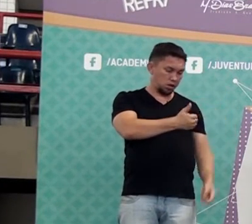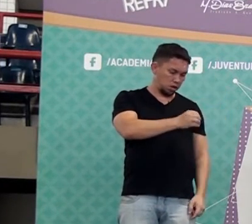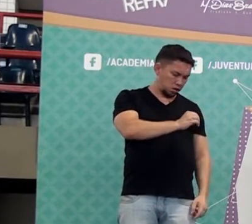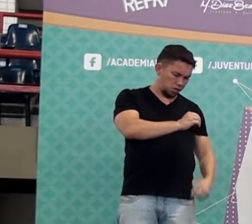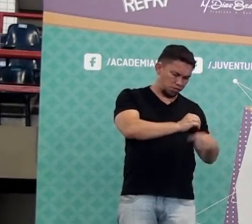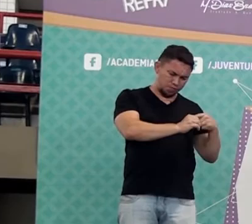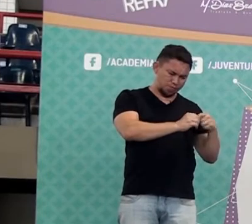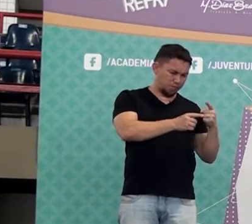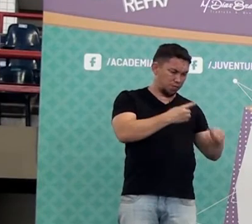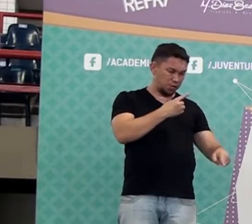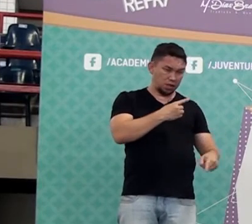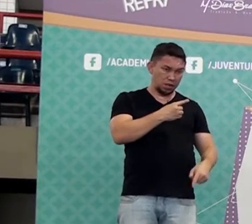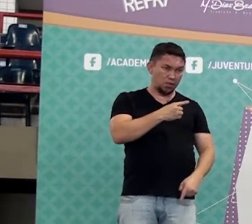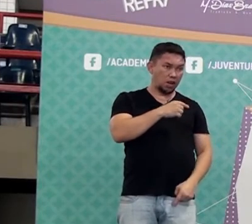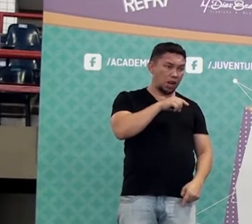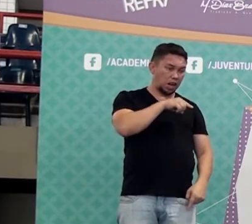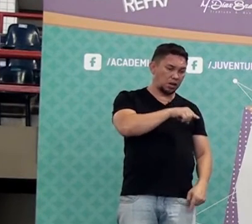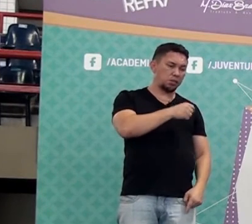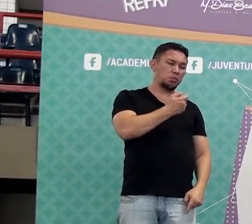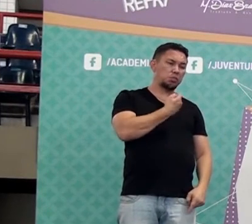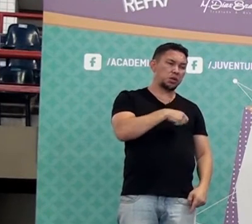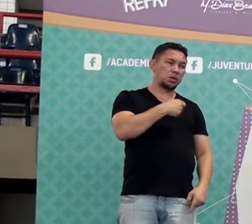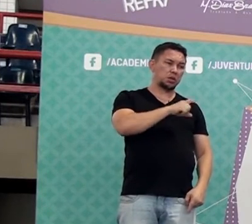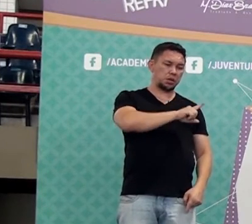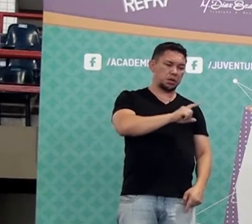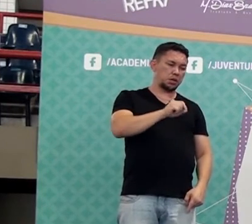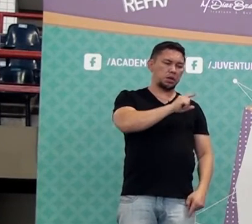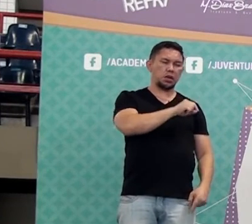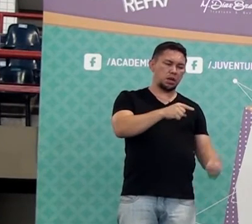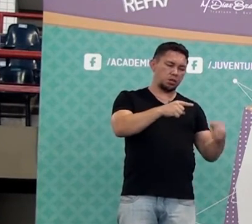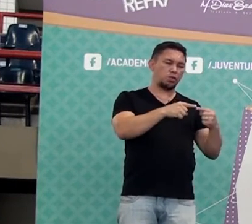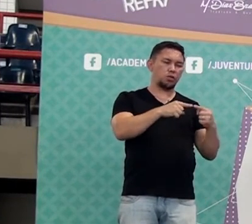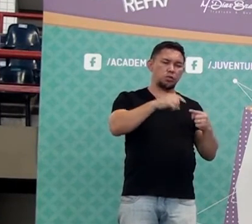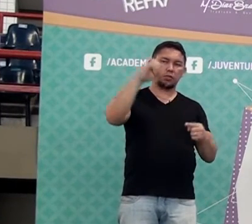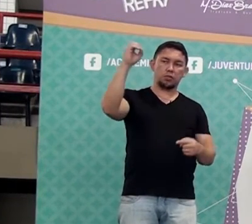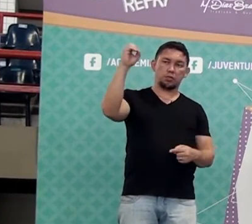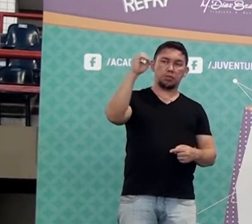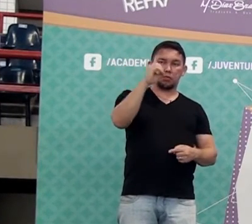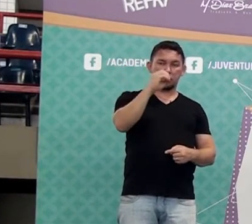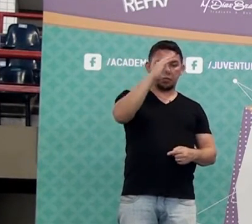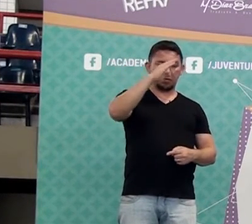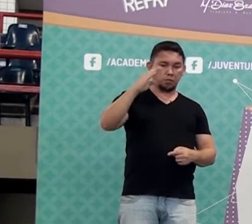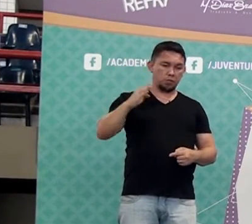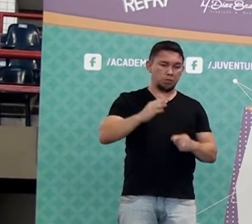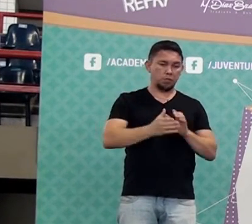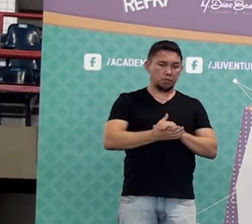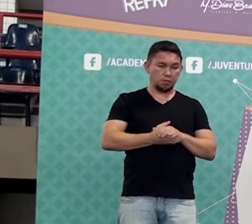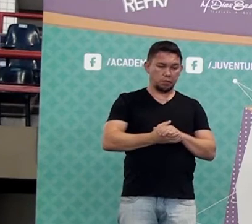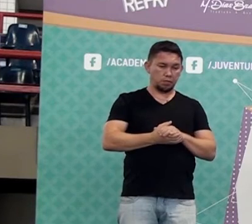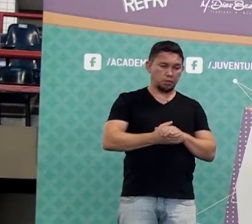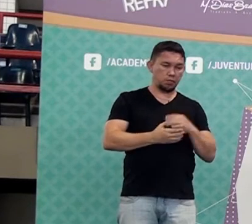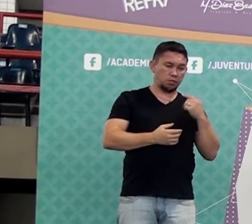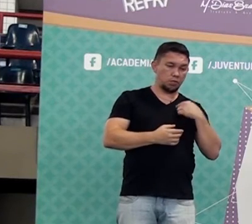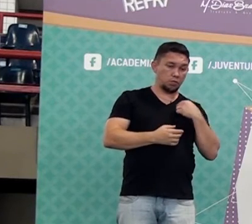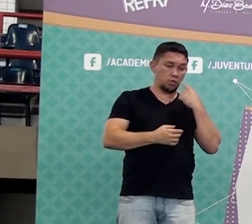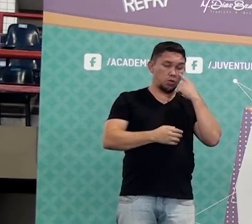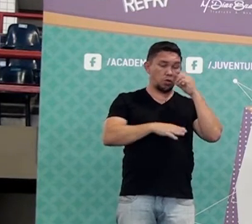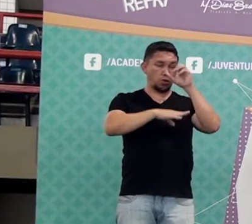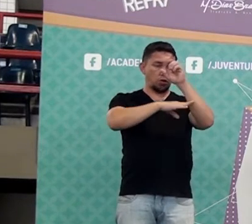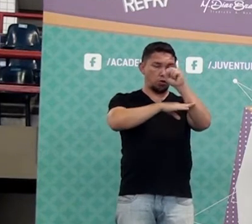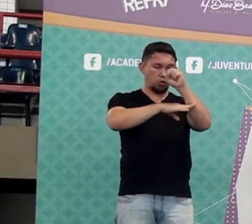por cento, o denominador tem que ser quanto? Cem. Só que oito dividido por dez, o denominador é dez.